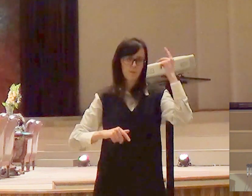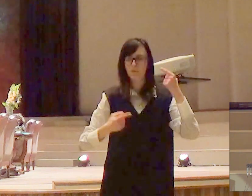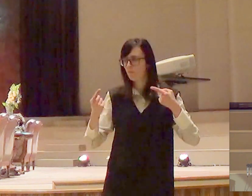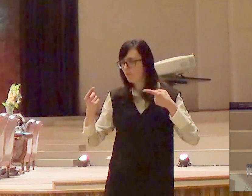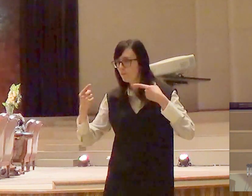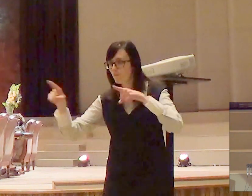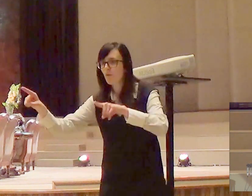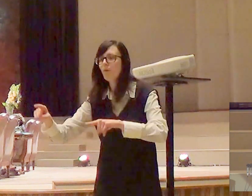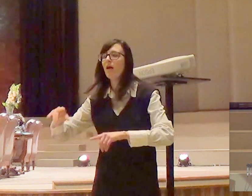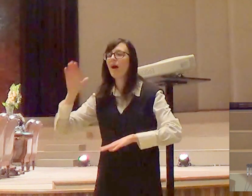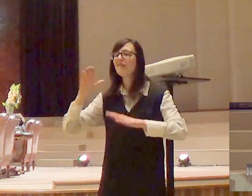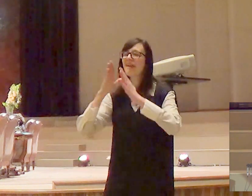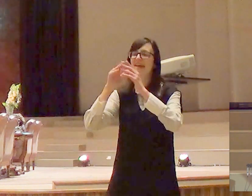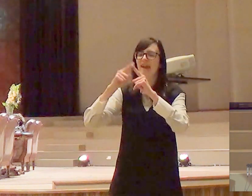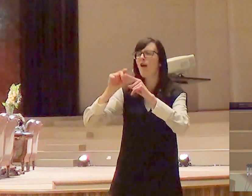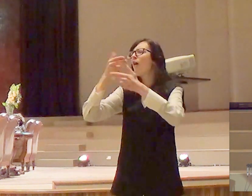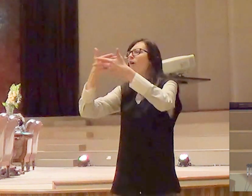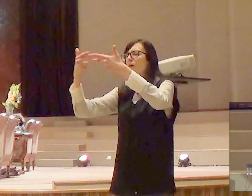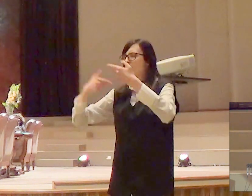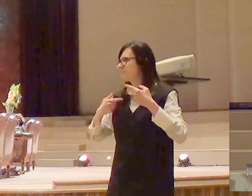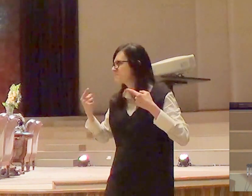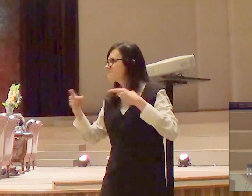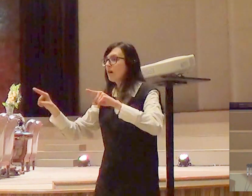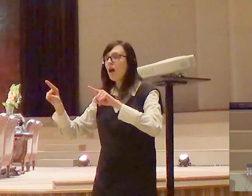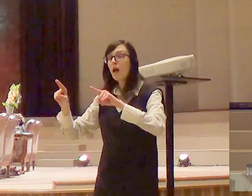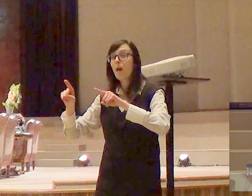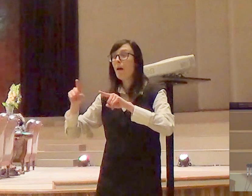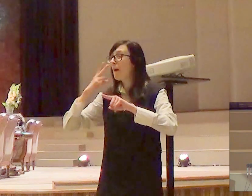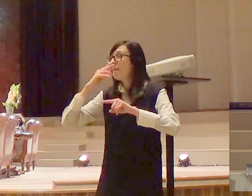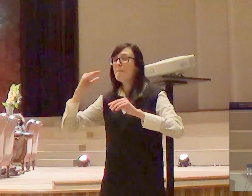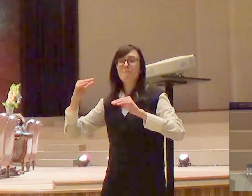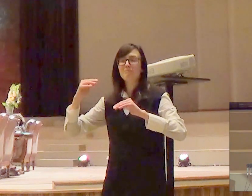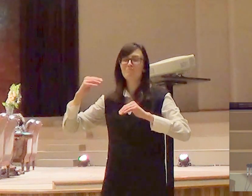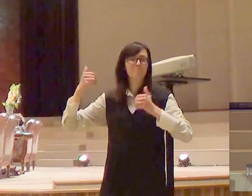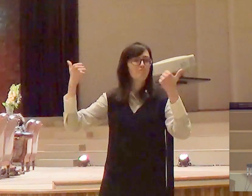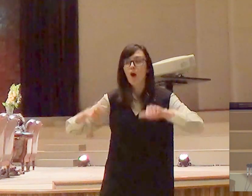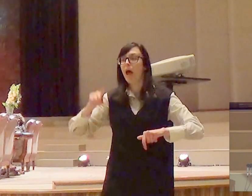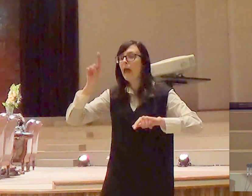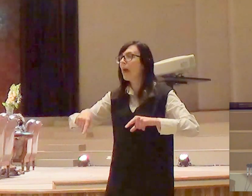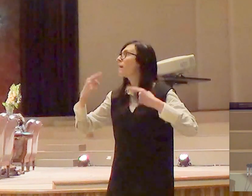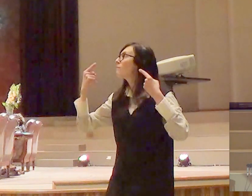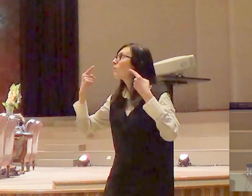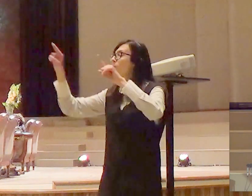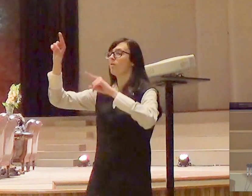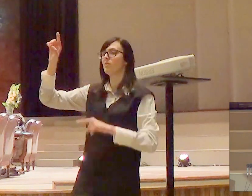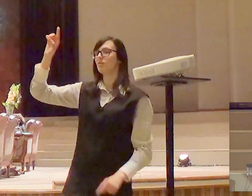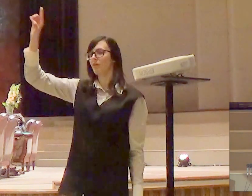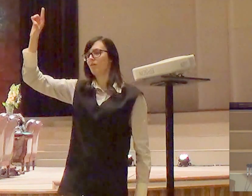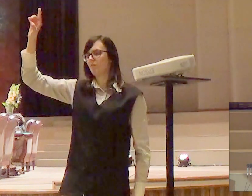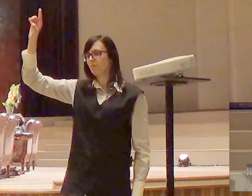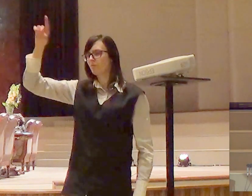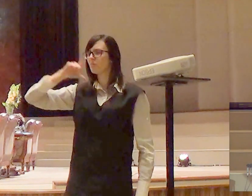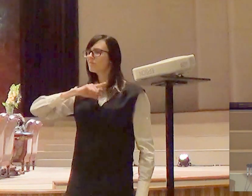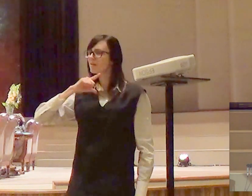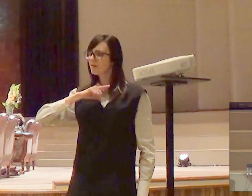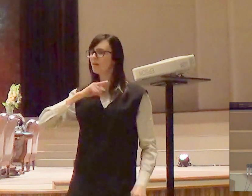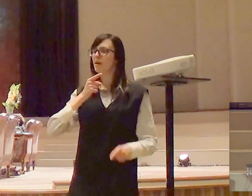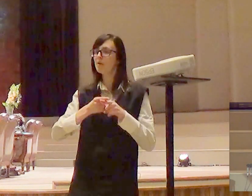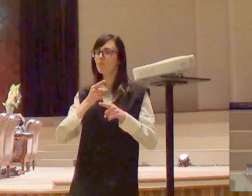instituições e com Deus, por causa daquilo que agora tomou força no grupo. Eu